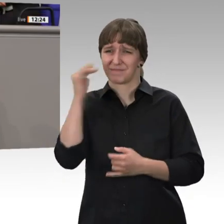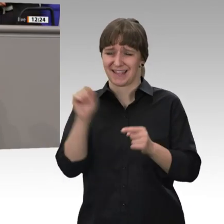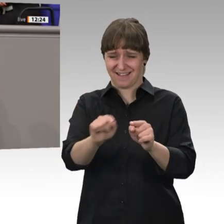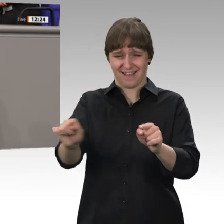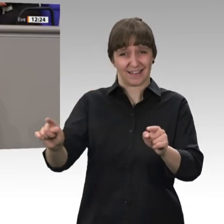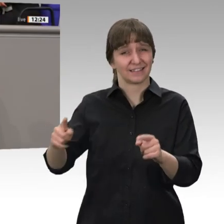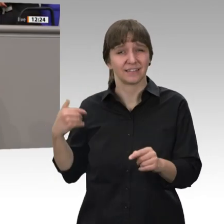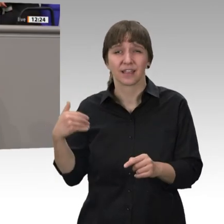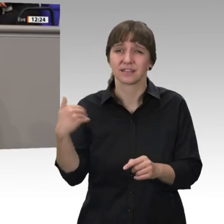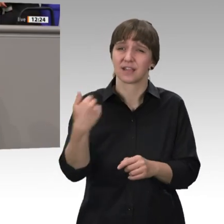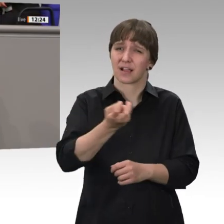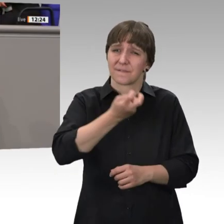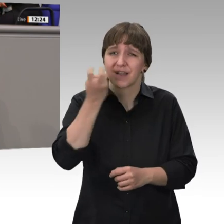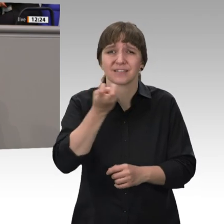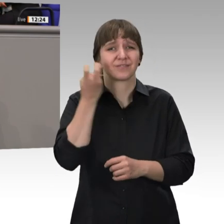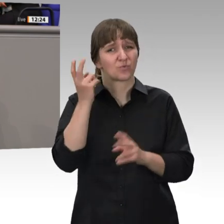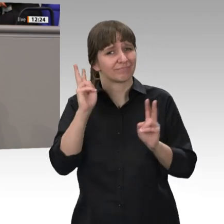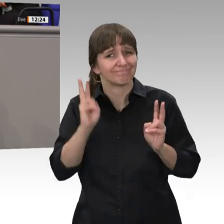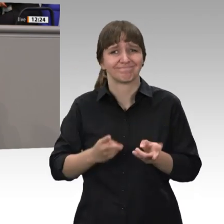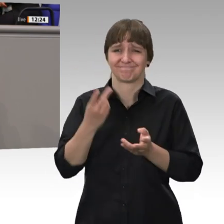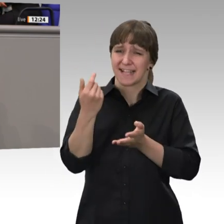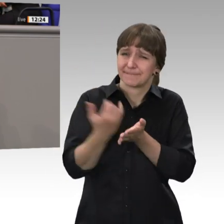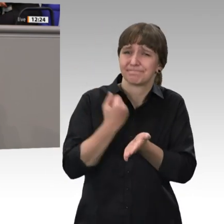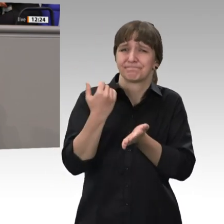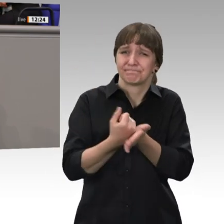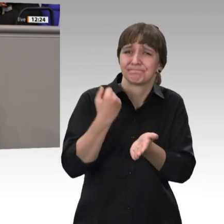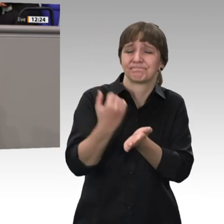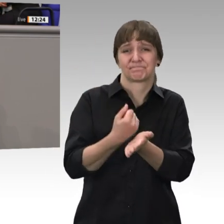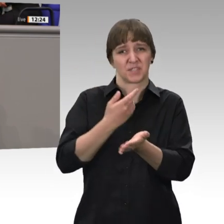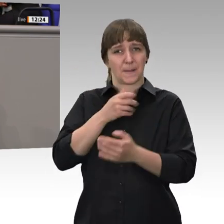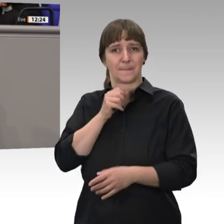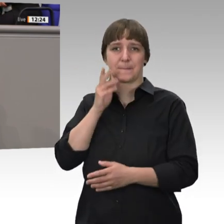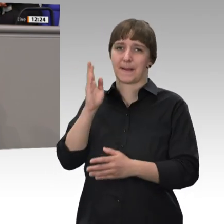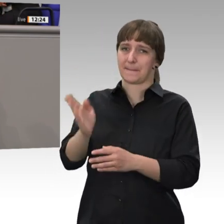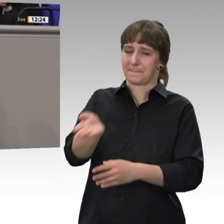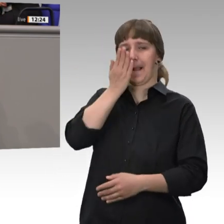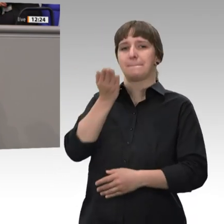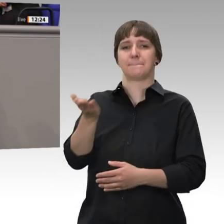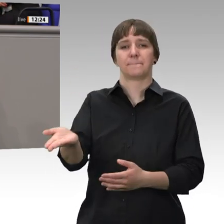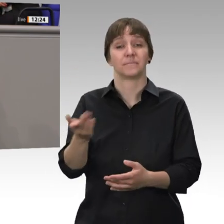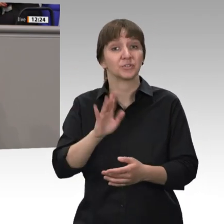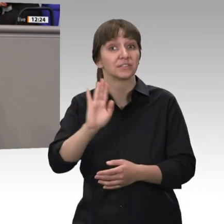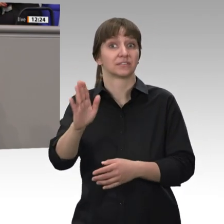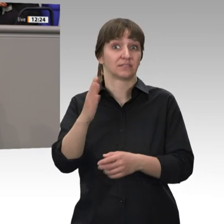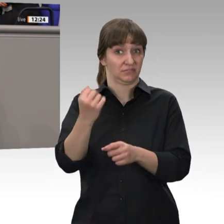Tag versuchen, ihren Lebensunterhalt zu verdienen, und das in oft extrem anstrengenden Jobs und bei niedrigen Löhnen.